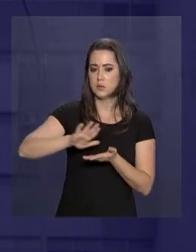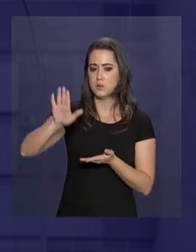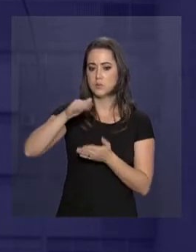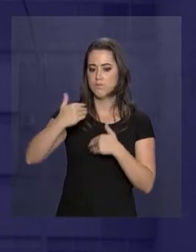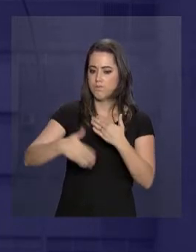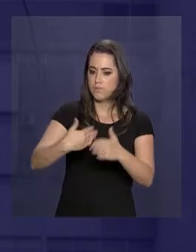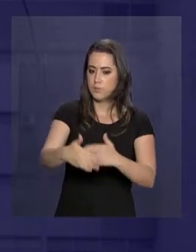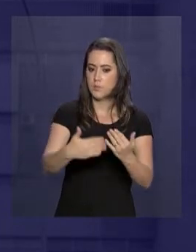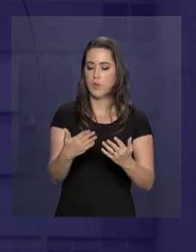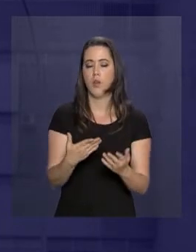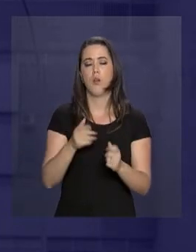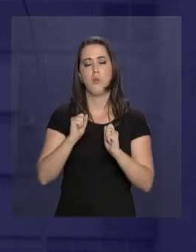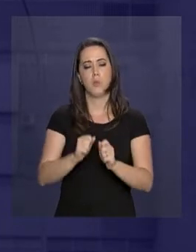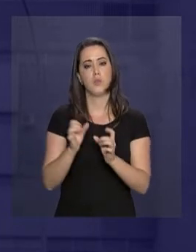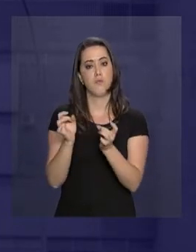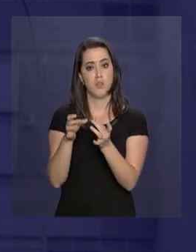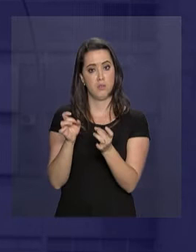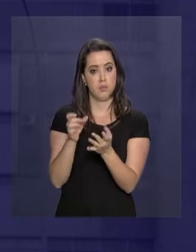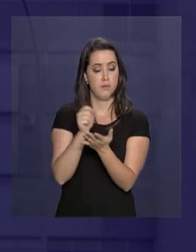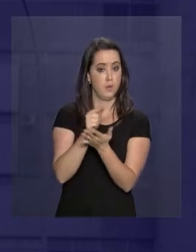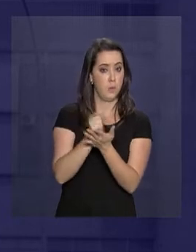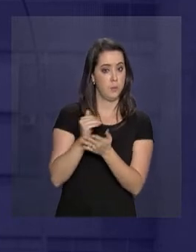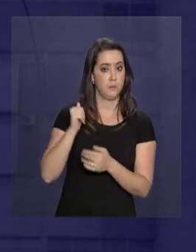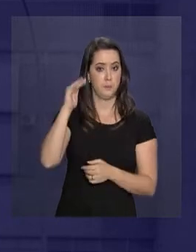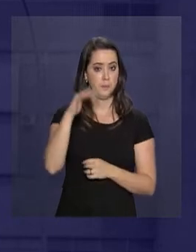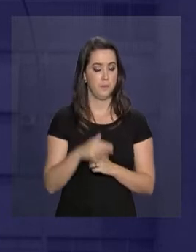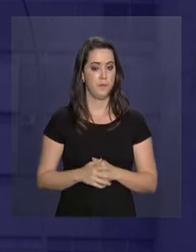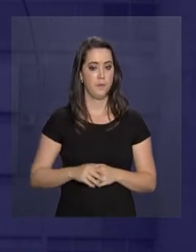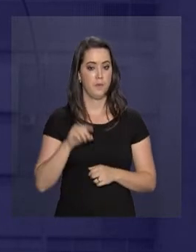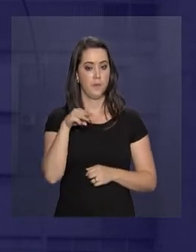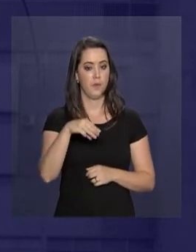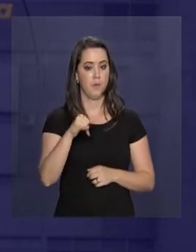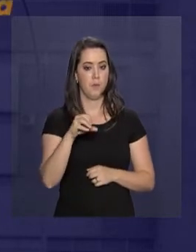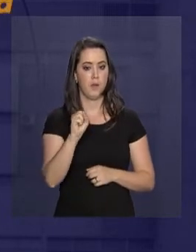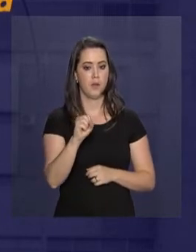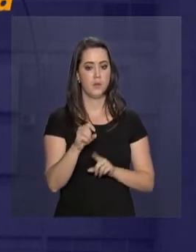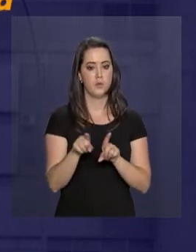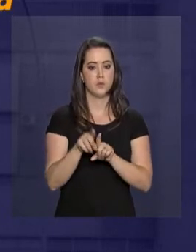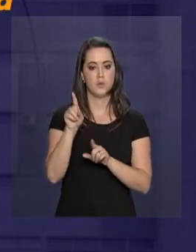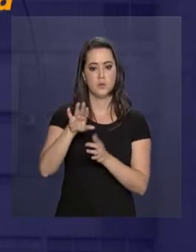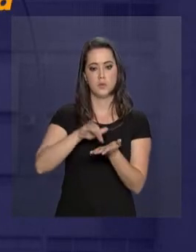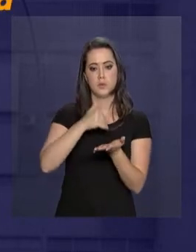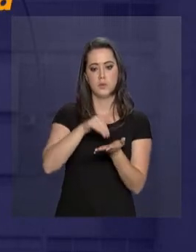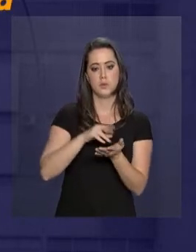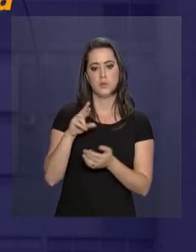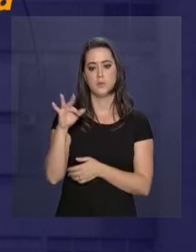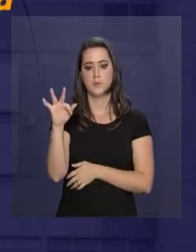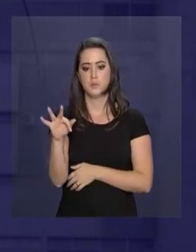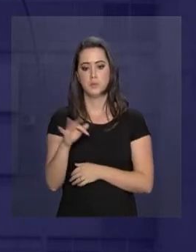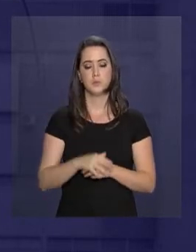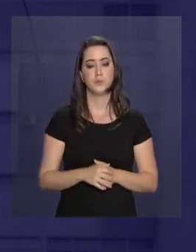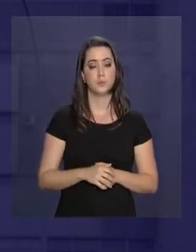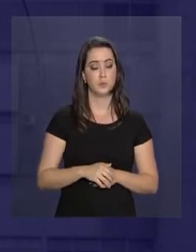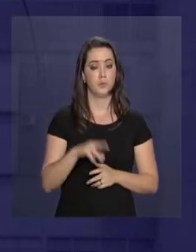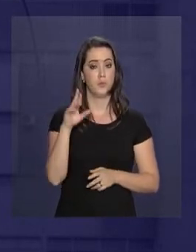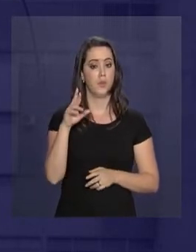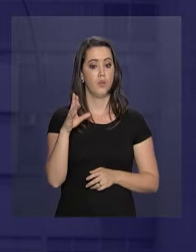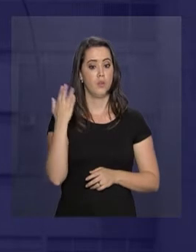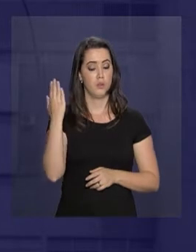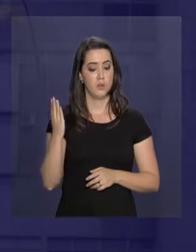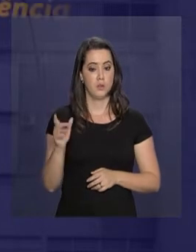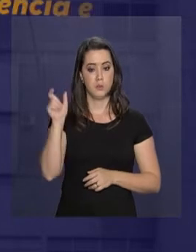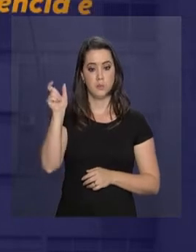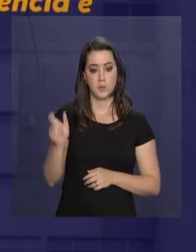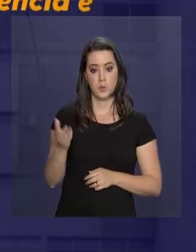Produtividade e Competitividade. Marcos Sintra, secretário da Receita Federal. Rogério Marinho,